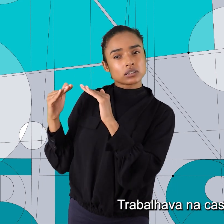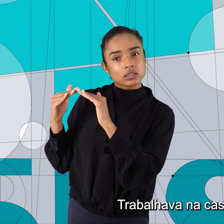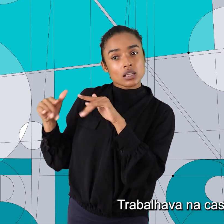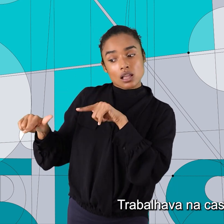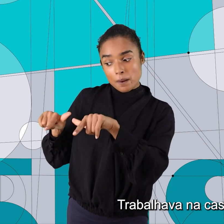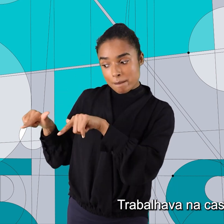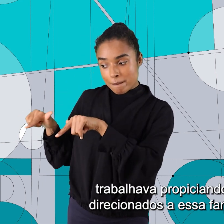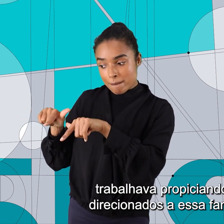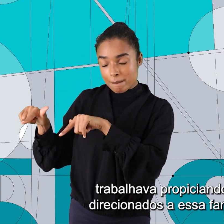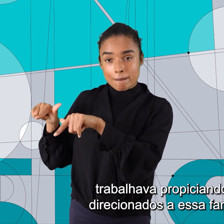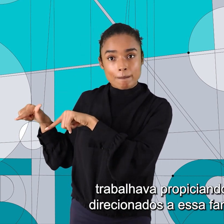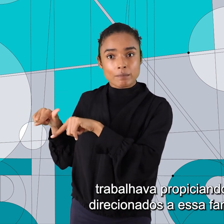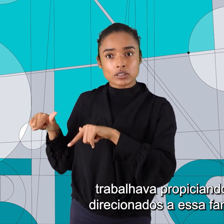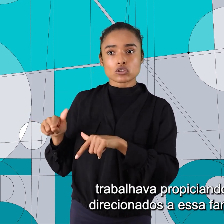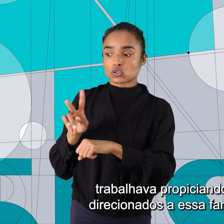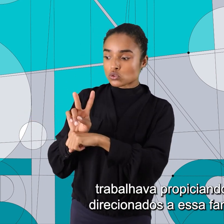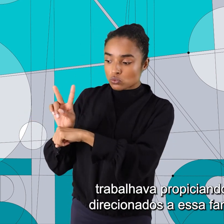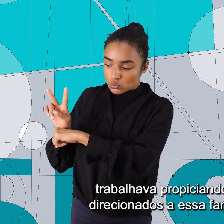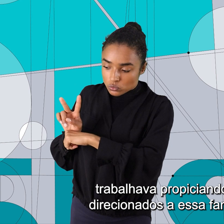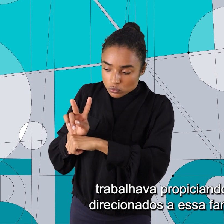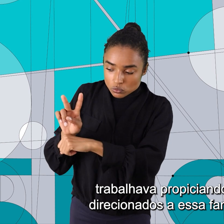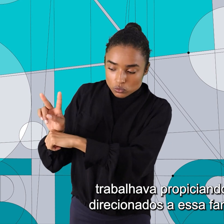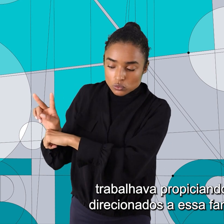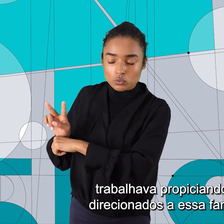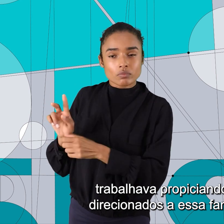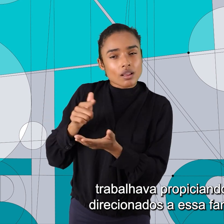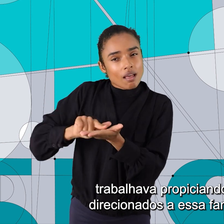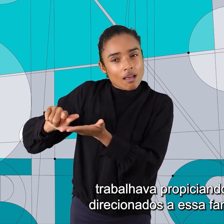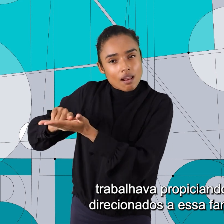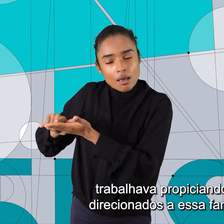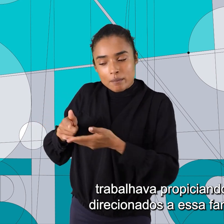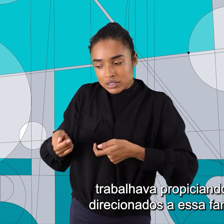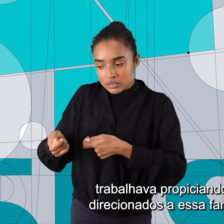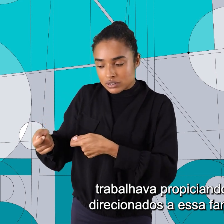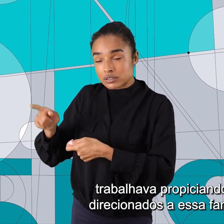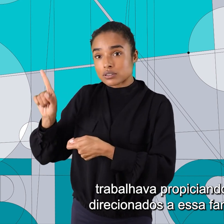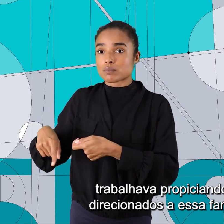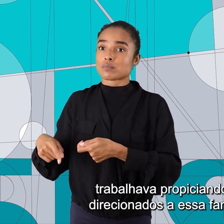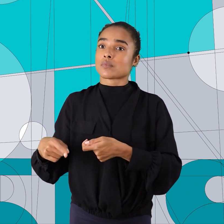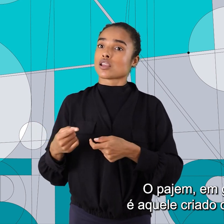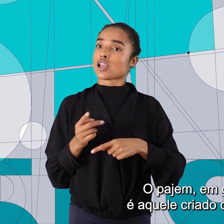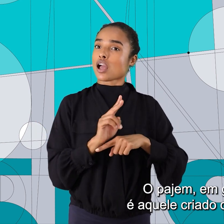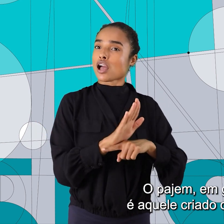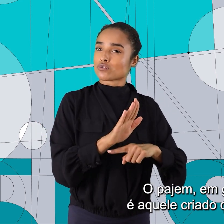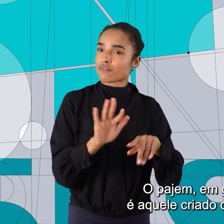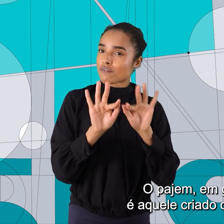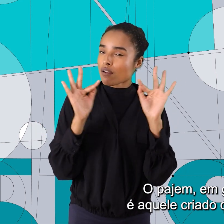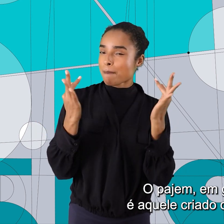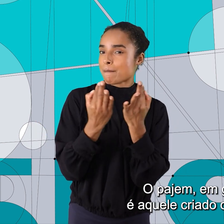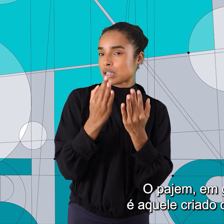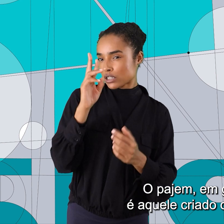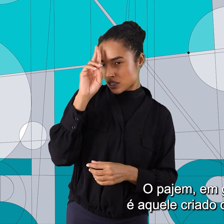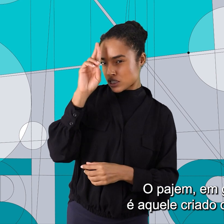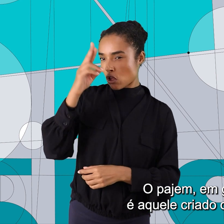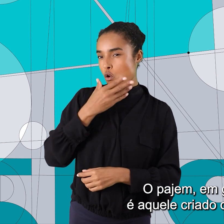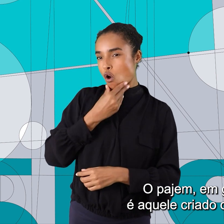trabalhava na casa grande, trabalhava propiciando os cuidados direcionados a essa família senhorial. O págem, geral,